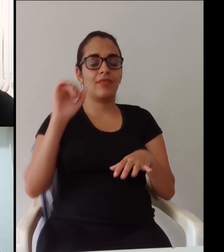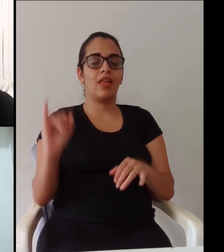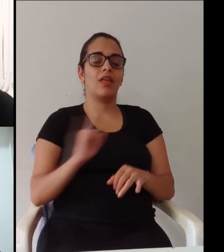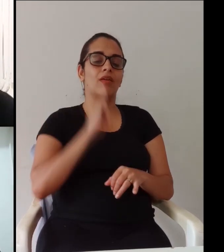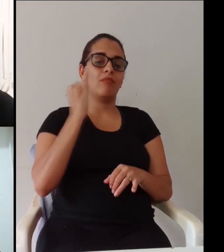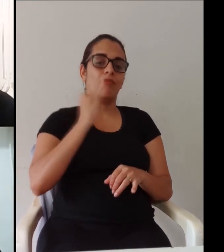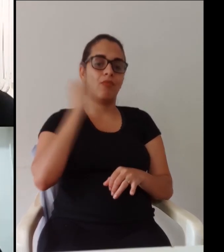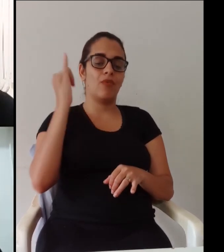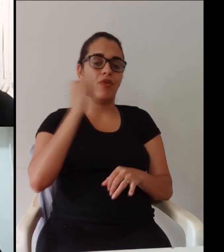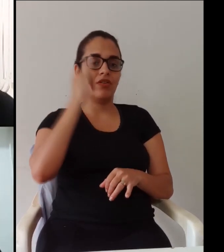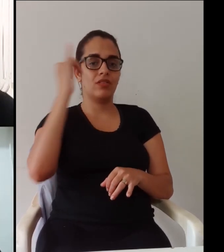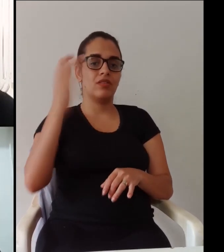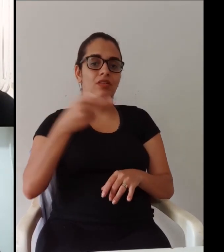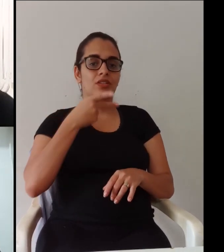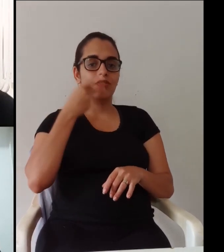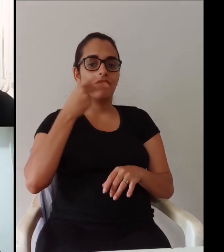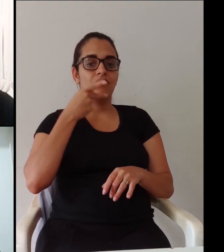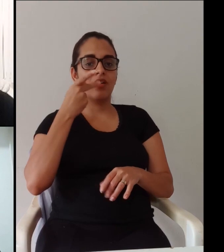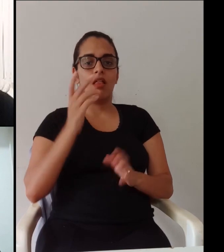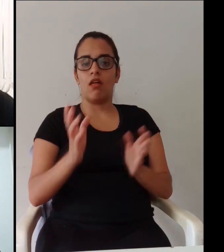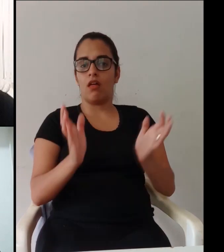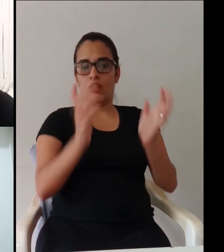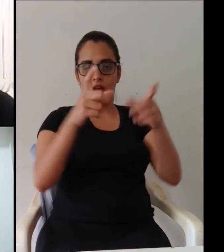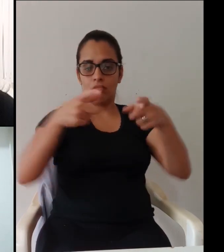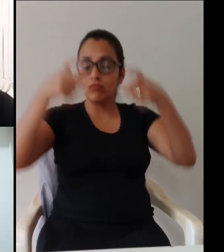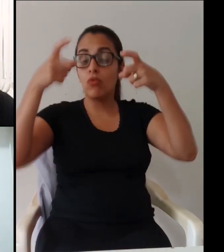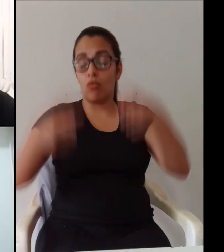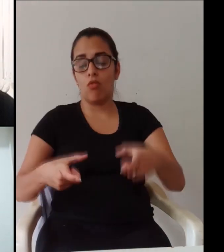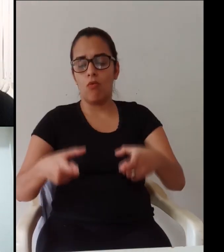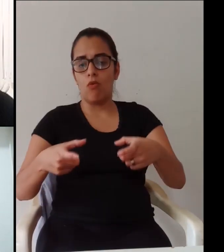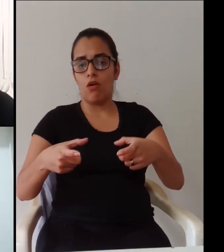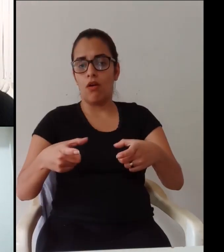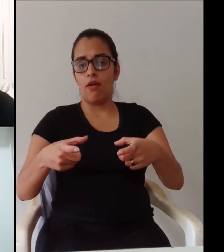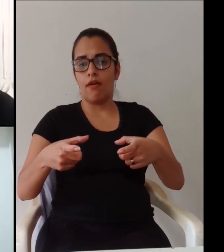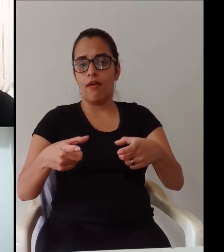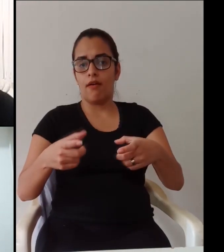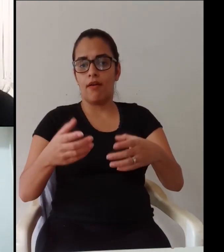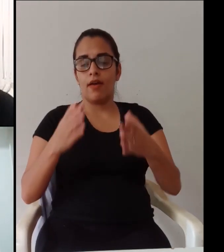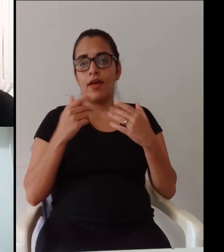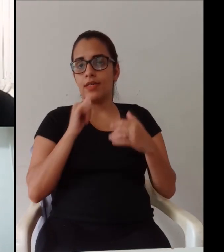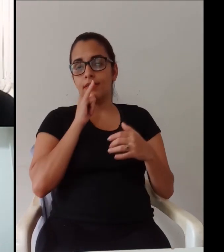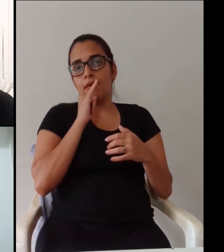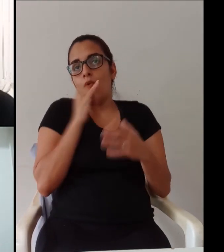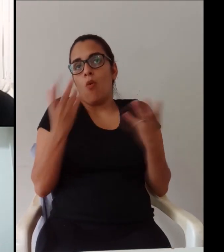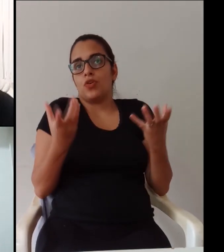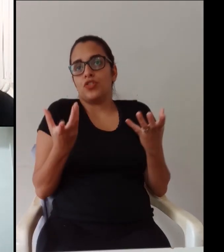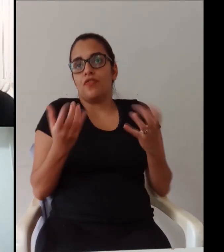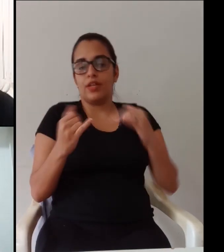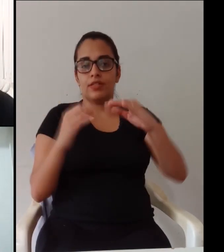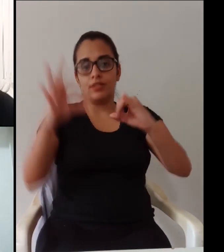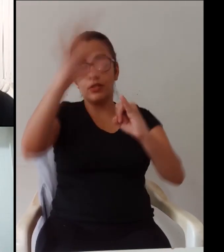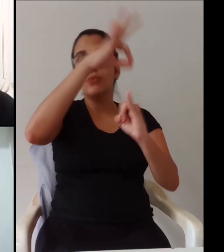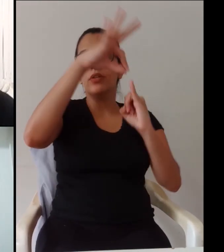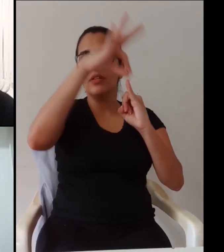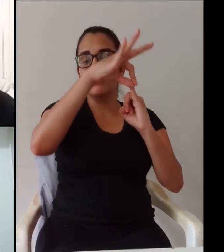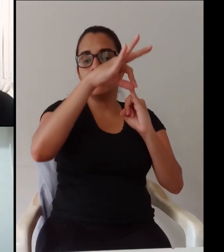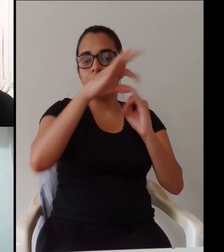mas eu não tô te ouvindo tá você me dá tchau quando eu puder encerrar tá então é importante dizer que ali é o lugar